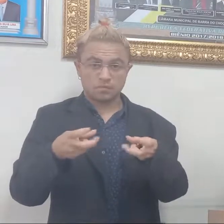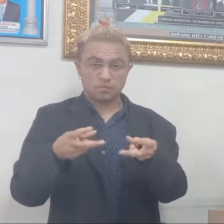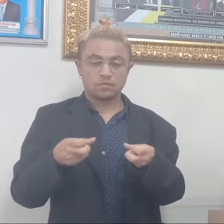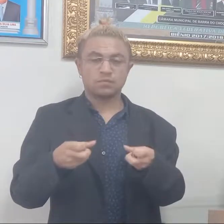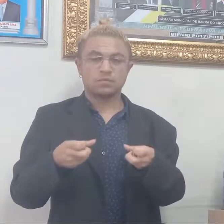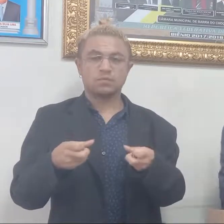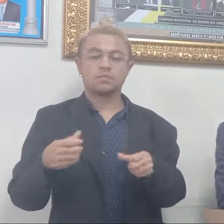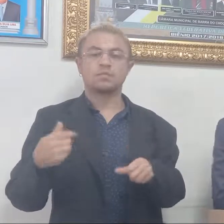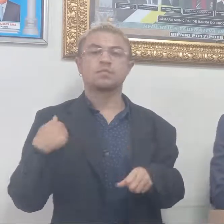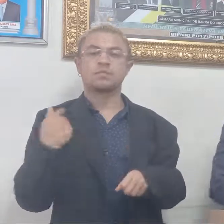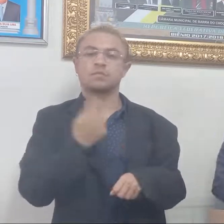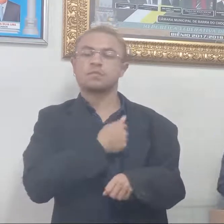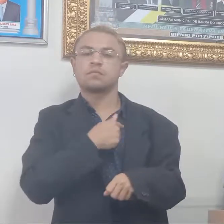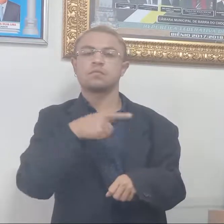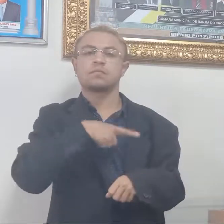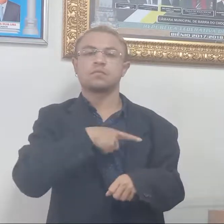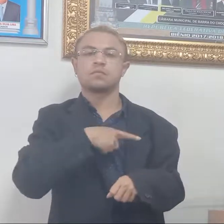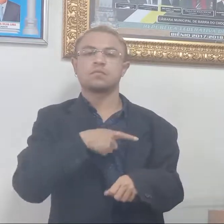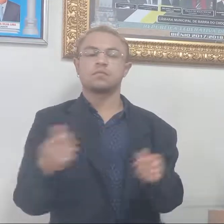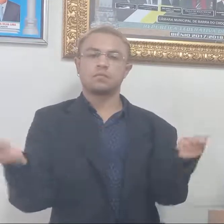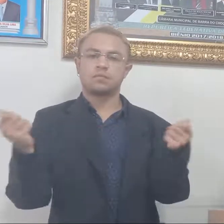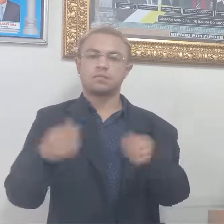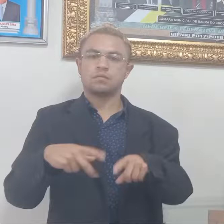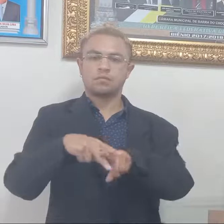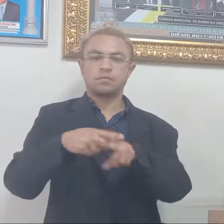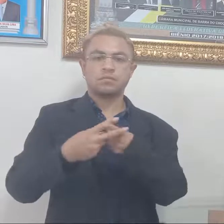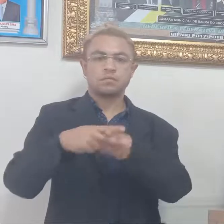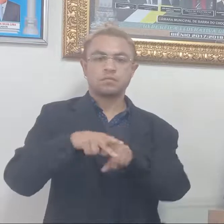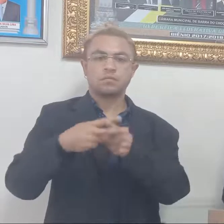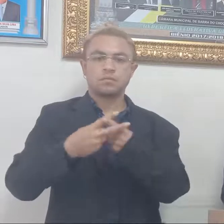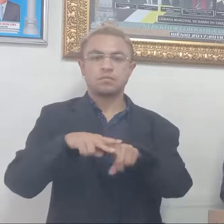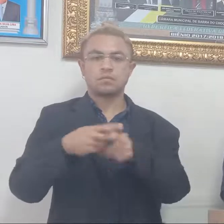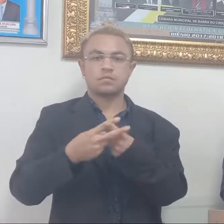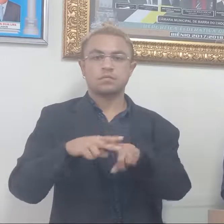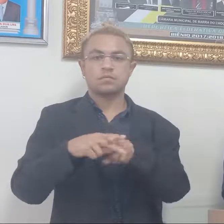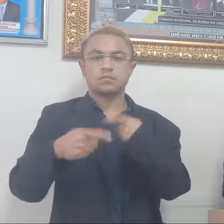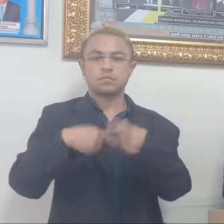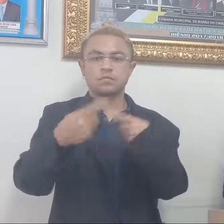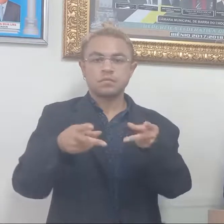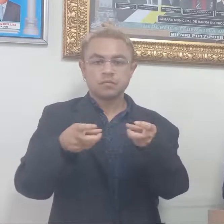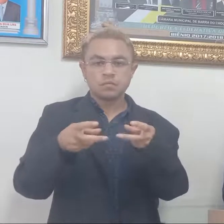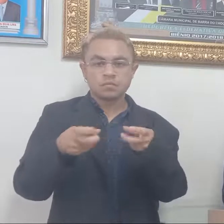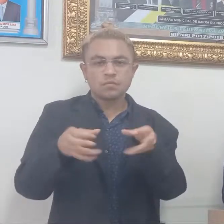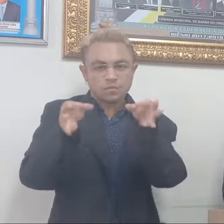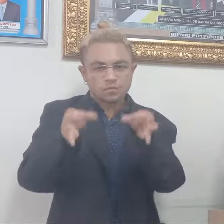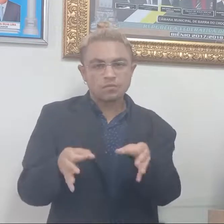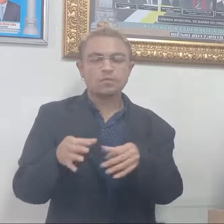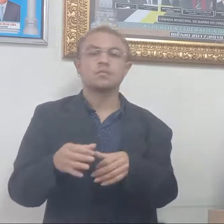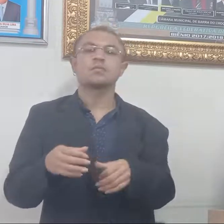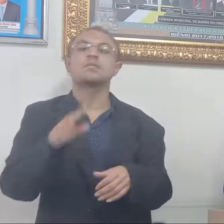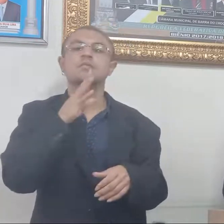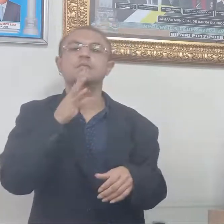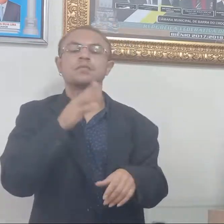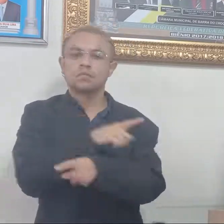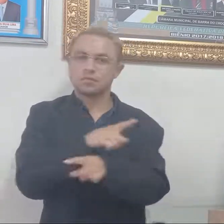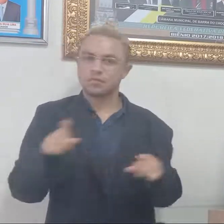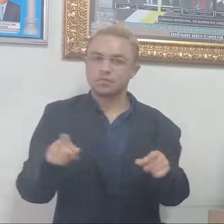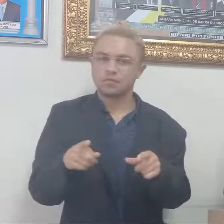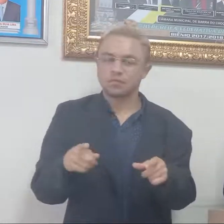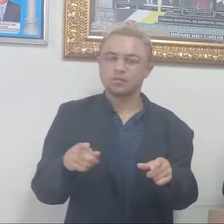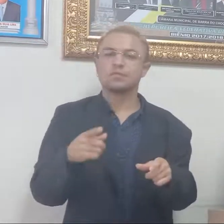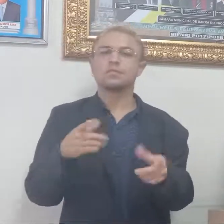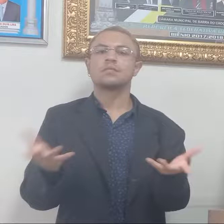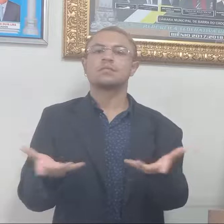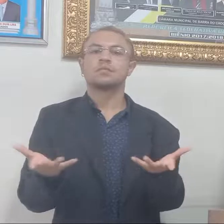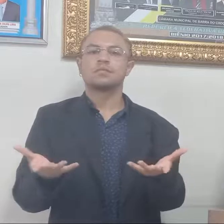fossem necessários. Mas, após analisar, está tudo correto. E, como é do conhecimento de vocês, eu gostaria de fazer aqui